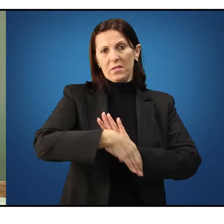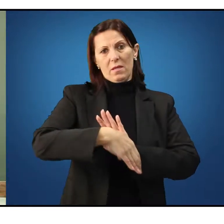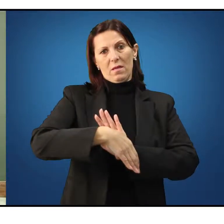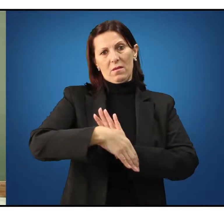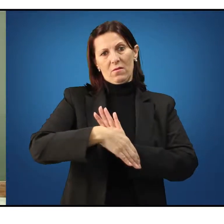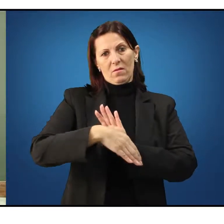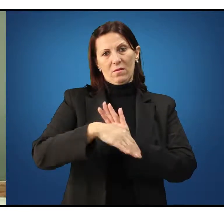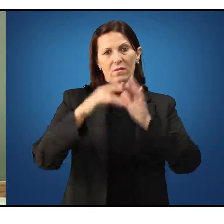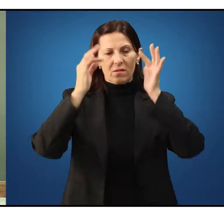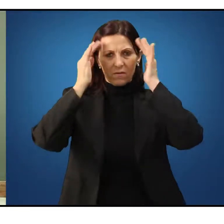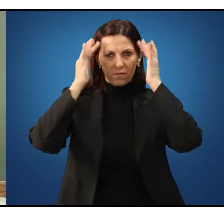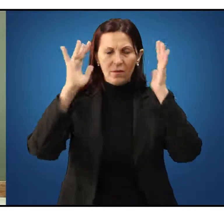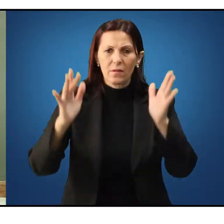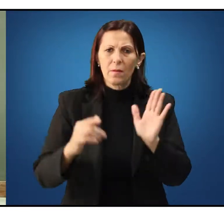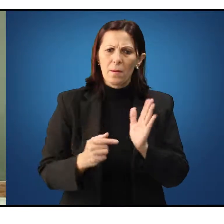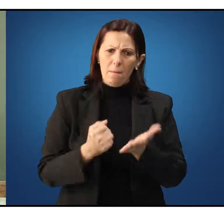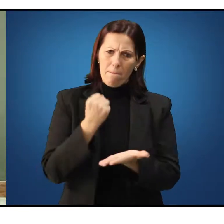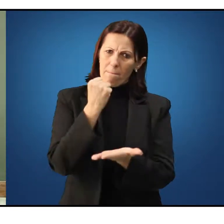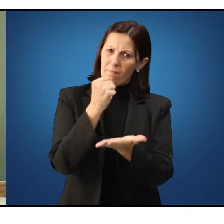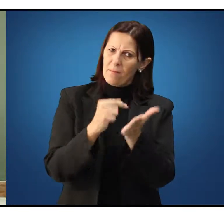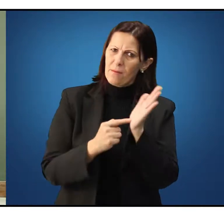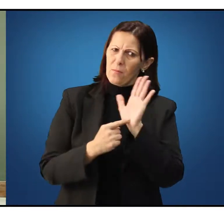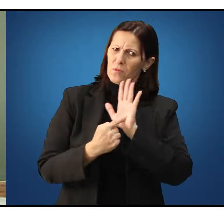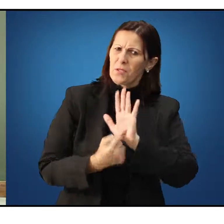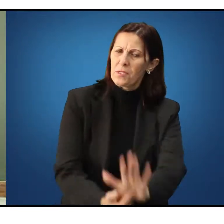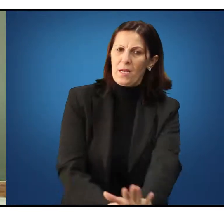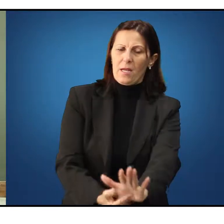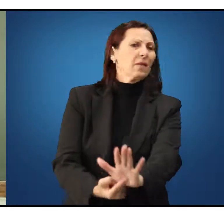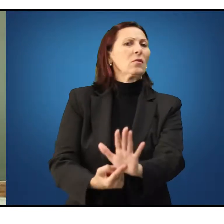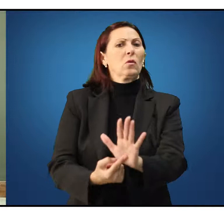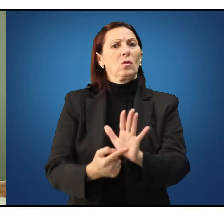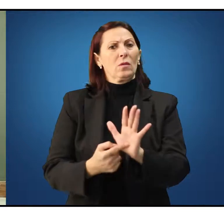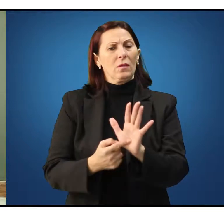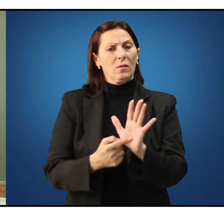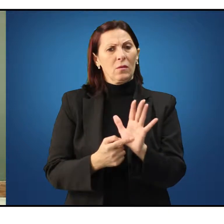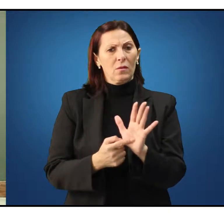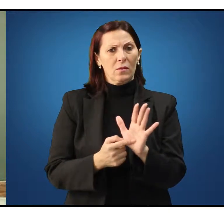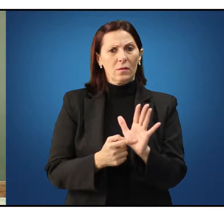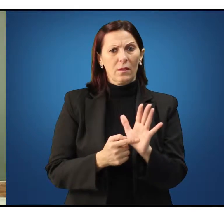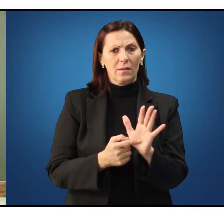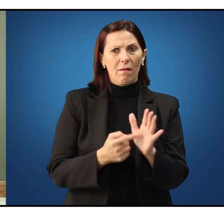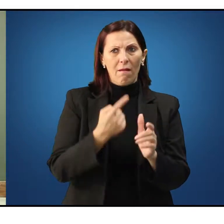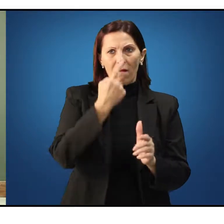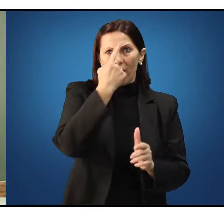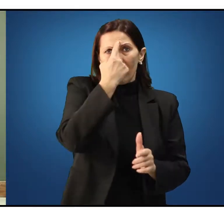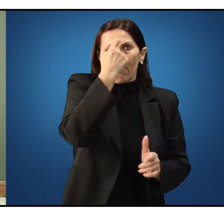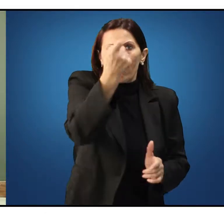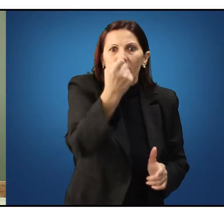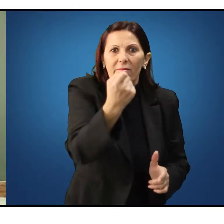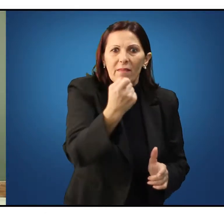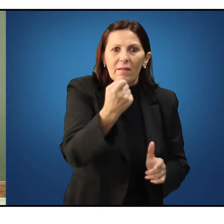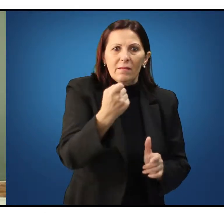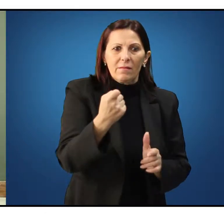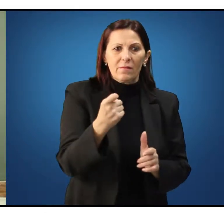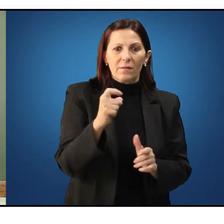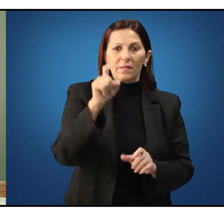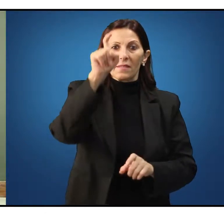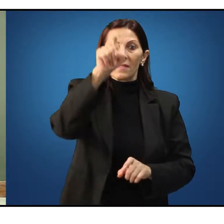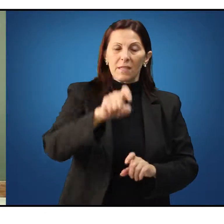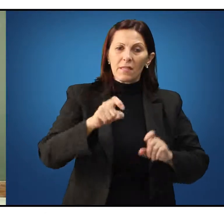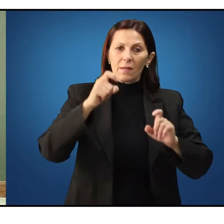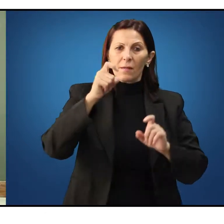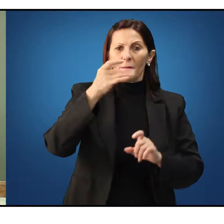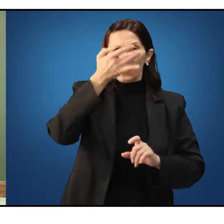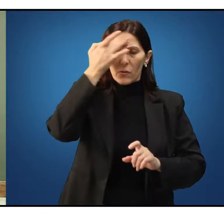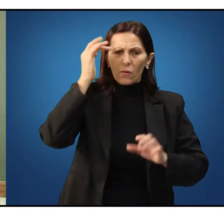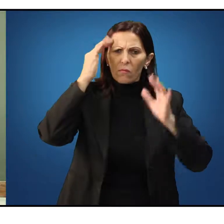sendo frisado, ressaltado, nesta concepção de que ser filósofo